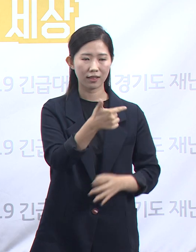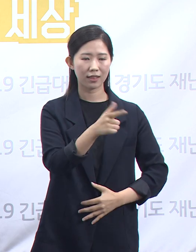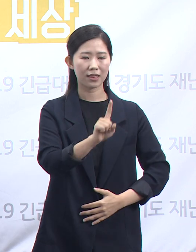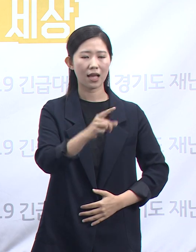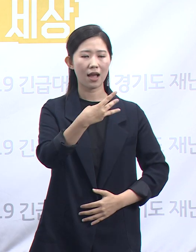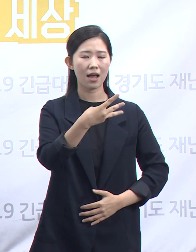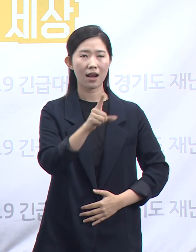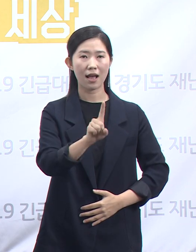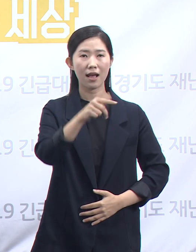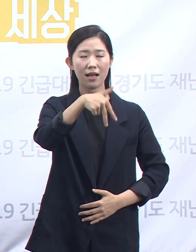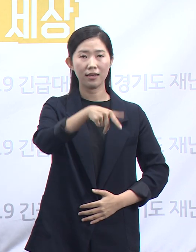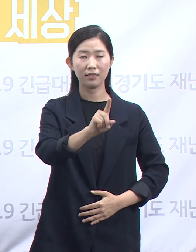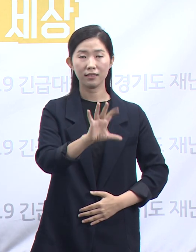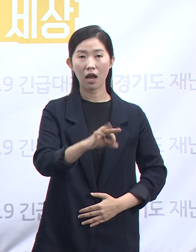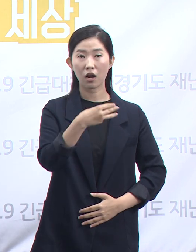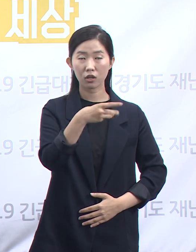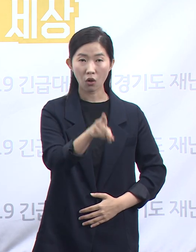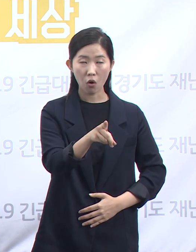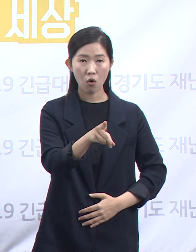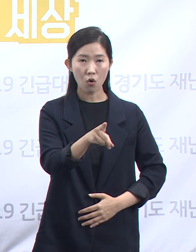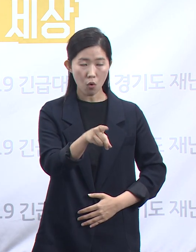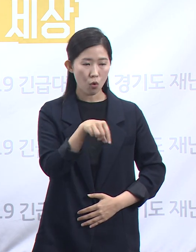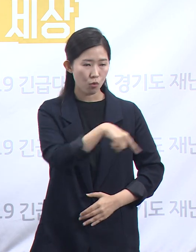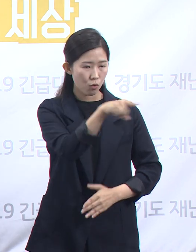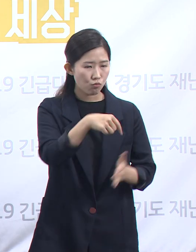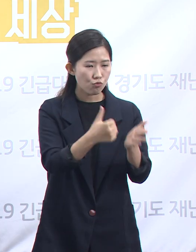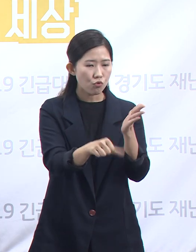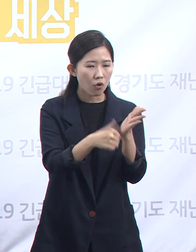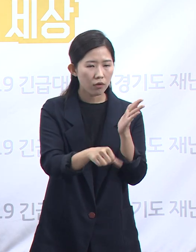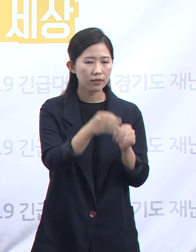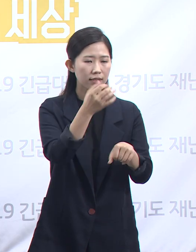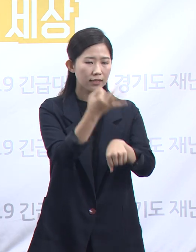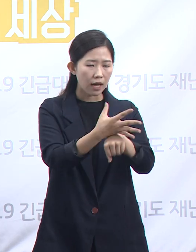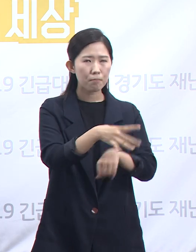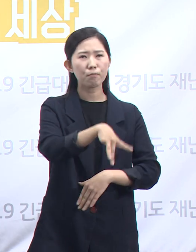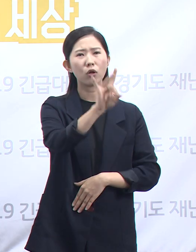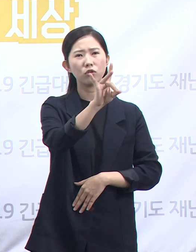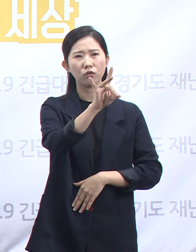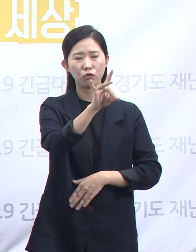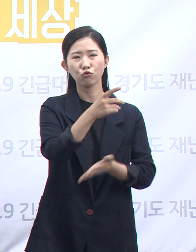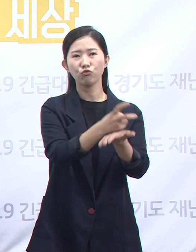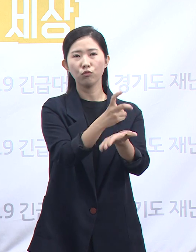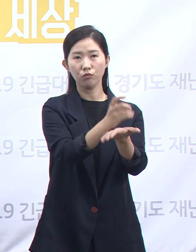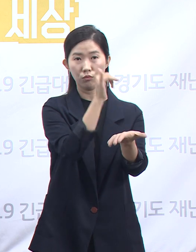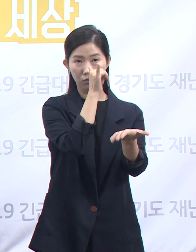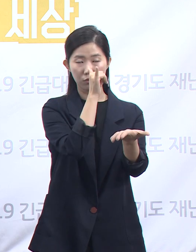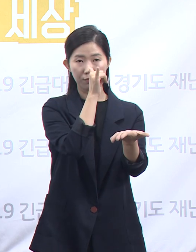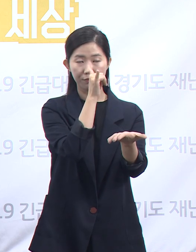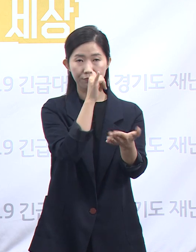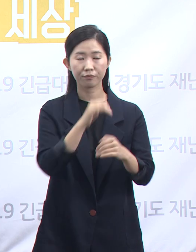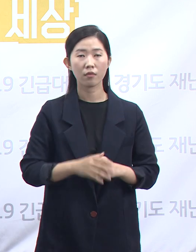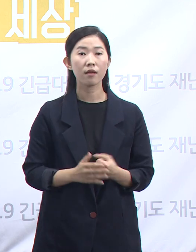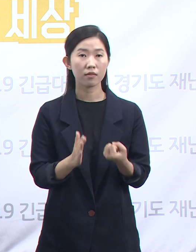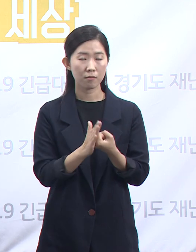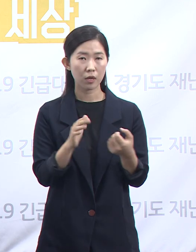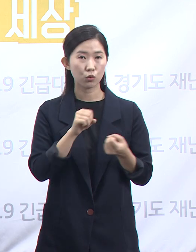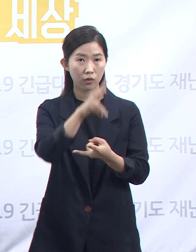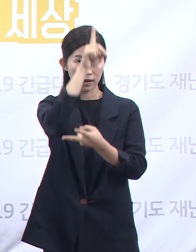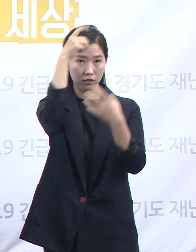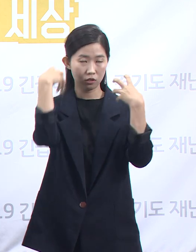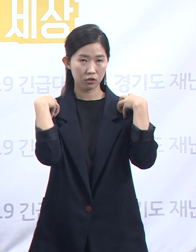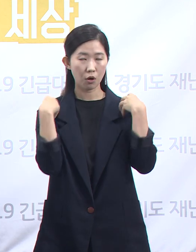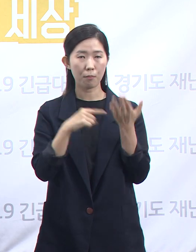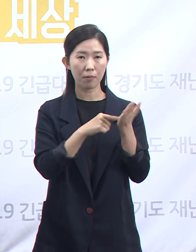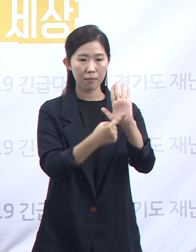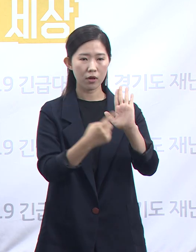물품을 우선 구매하도록 규정하고 있기 때문입니다. 조달청에서 발표한 2019년 12월